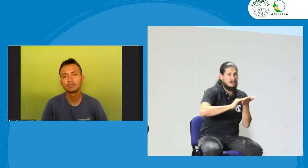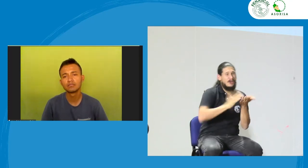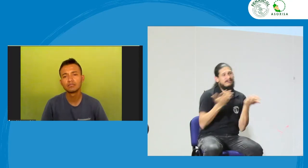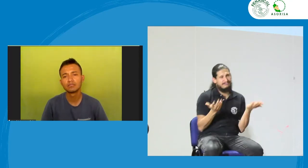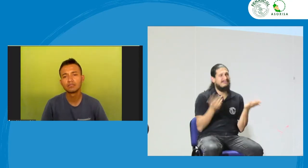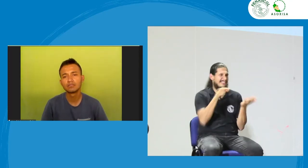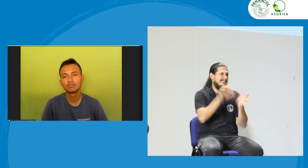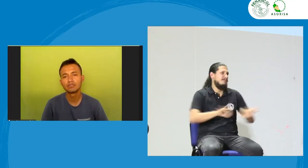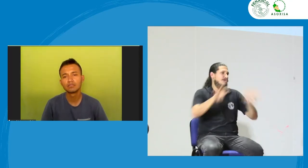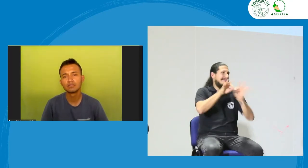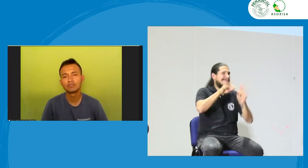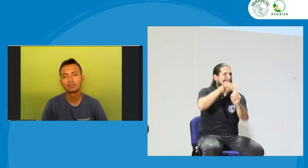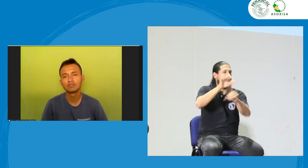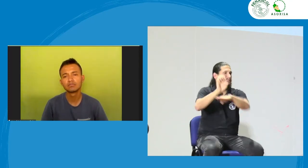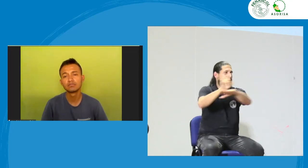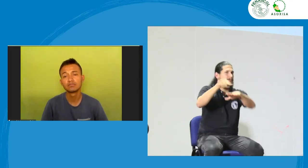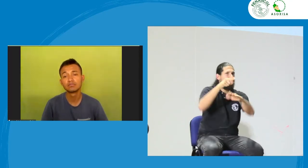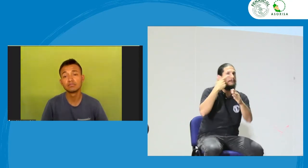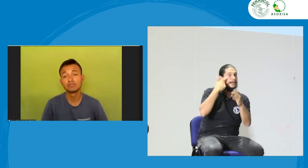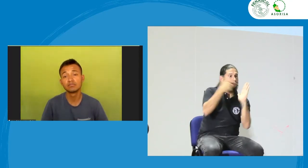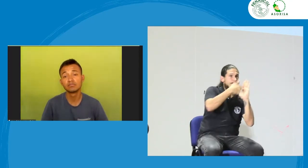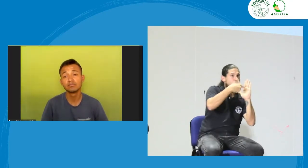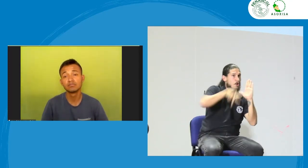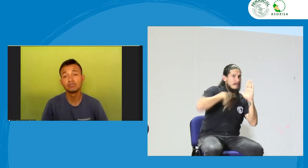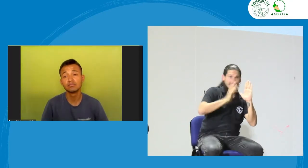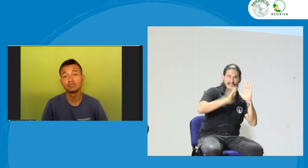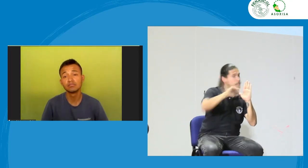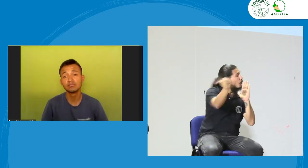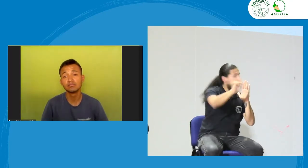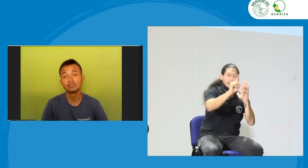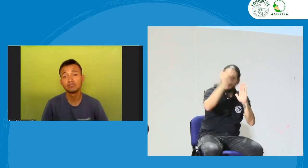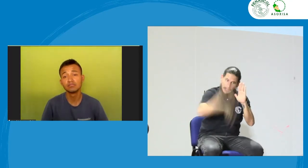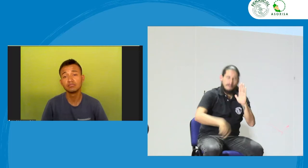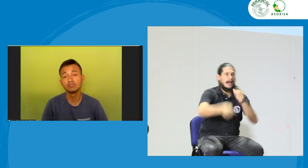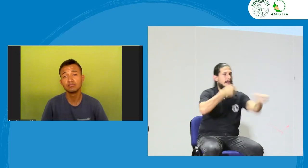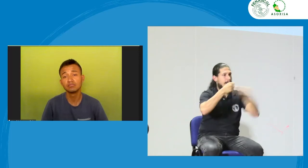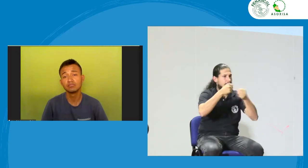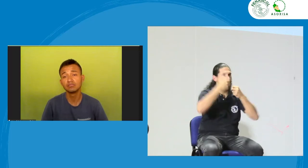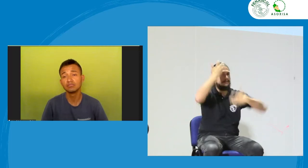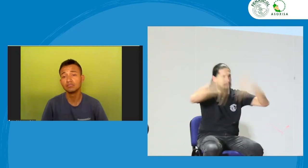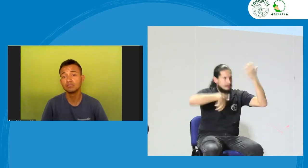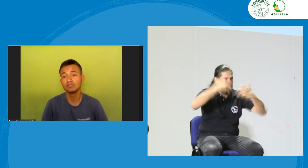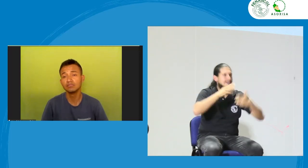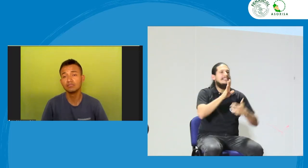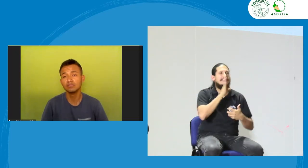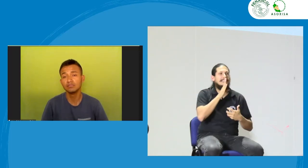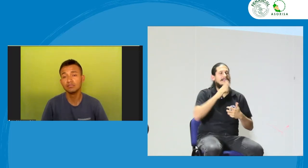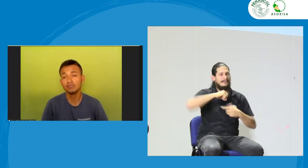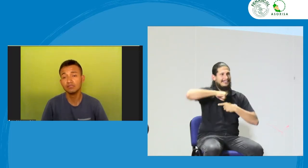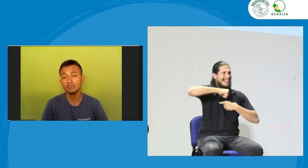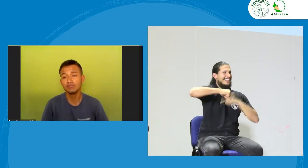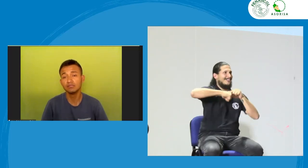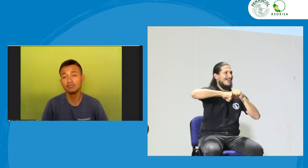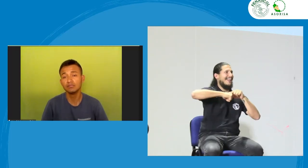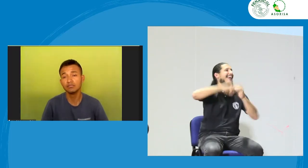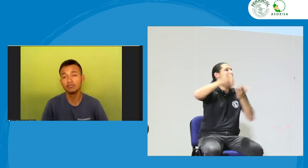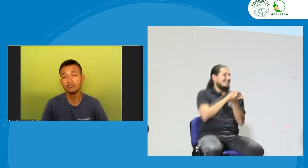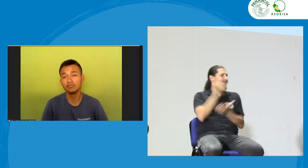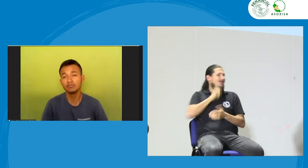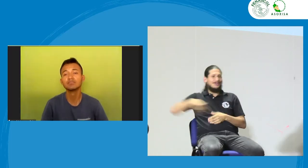campo entonces no me voy a devolver al servicio de interpretación como una solución de vida pero entonces es importante que las entidades no se queden solo en lo que ven en una hoja de